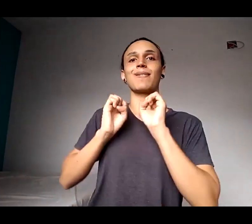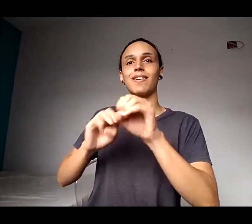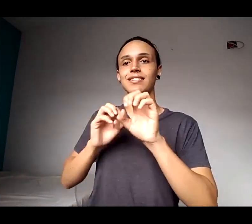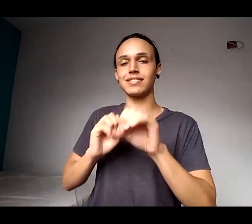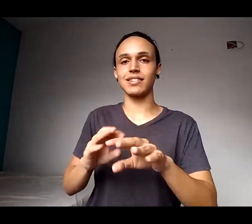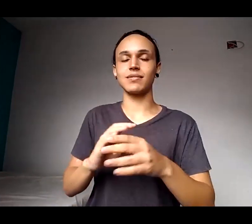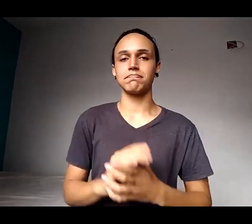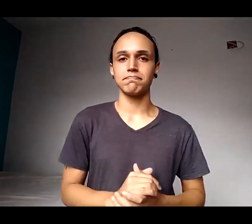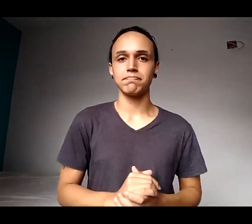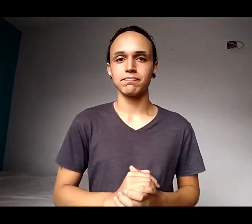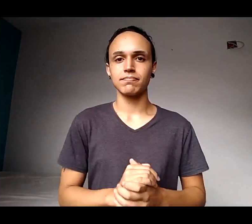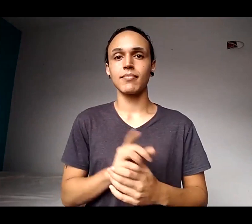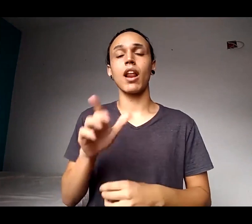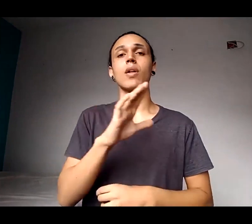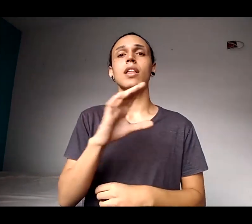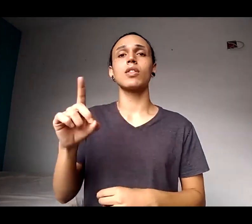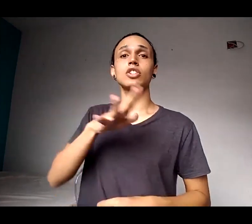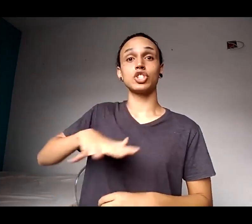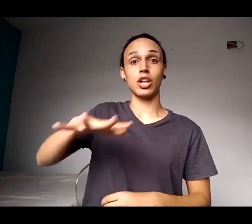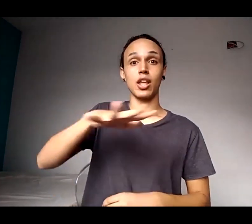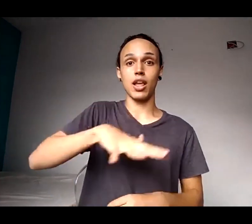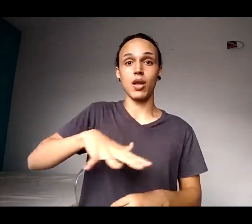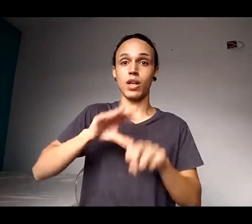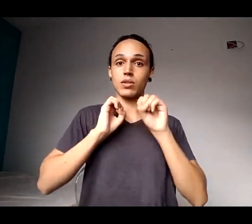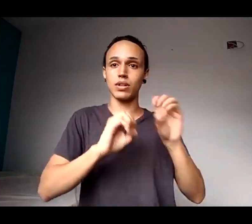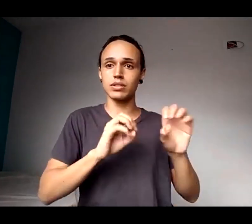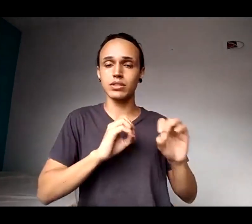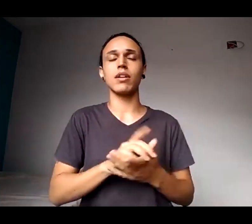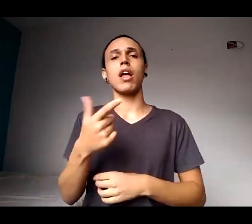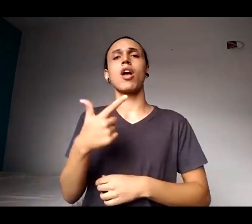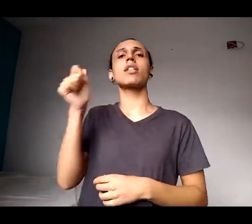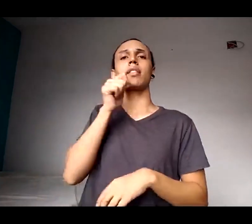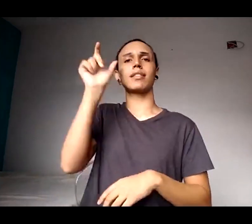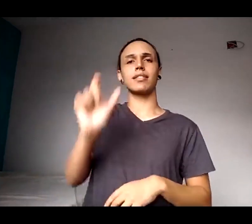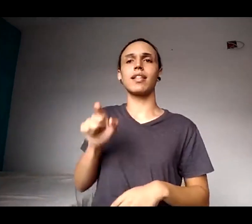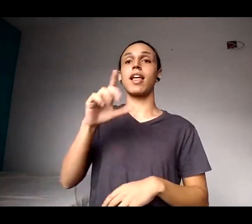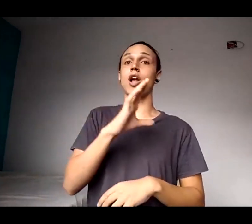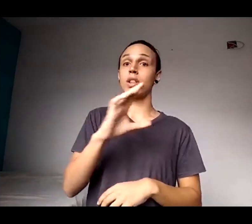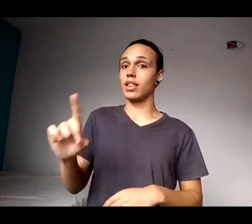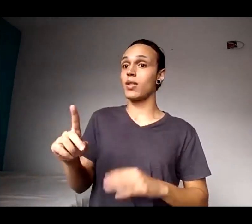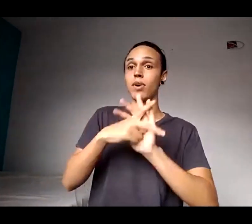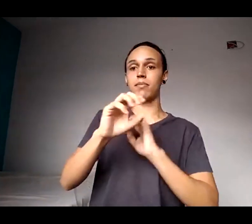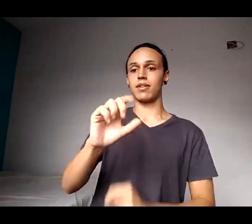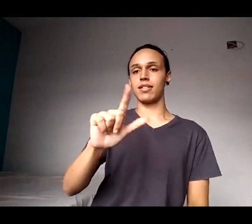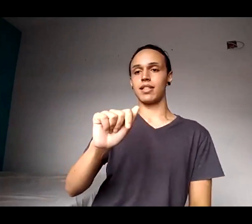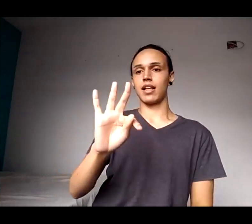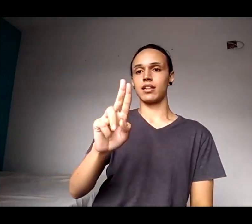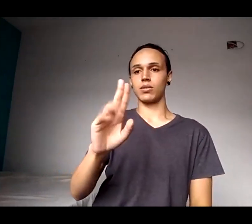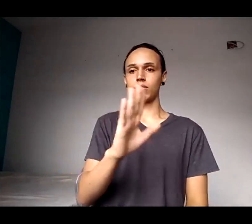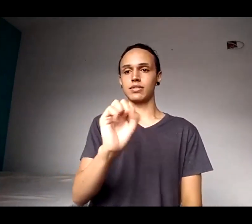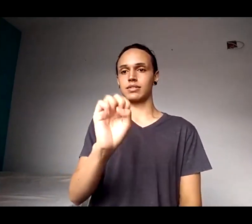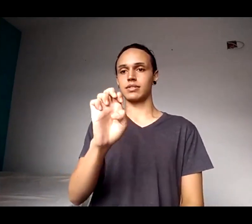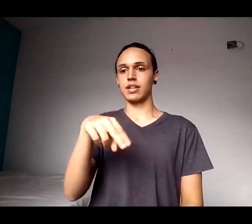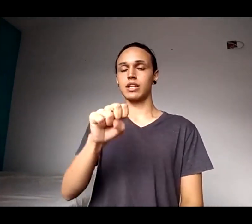coordenadora-geral de educação, e a professora Gabela Delgado, que é a nossa coordenadora do Lato Senso, eu não sei se Cristina quer fazer alguma